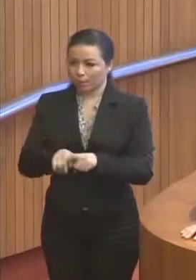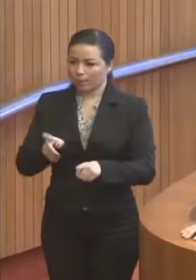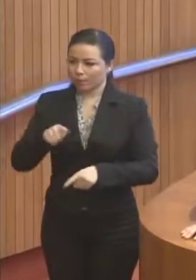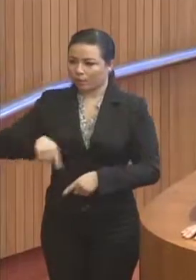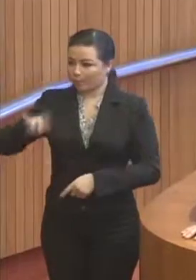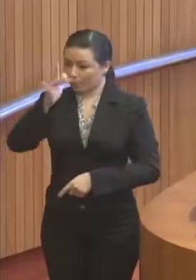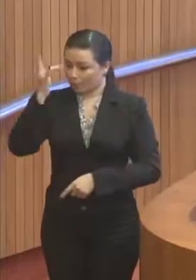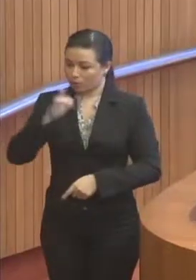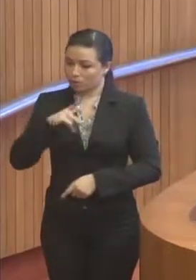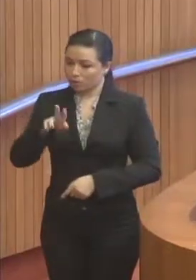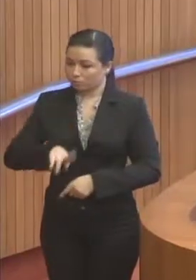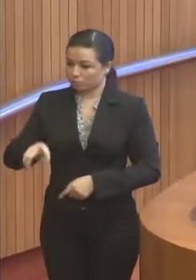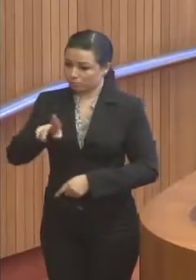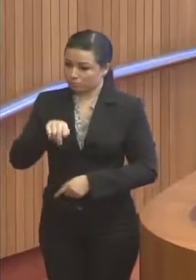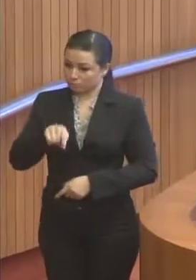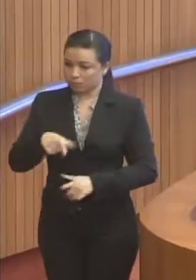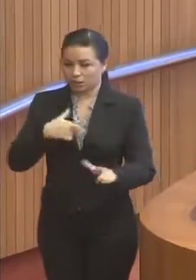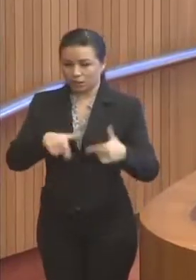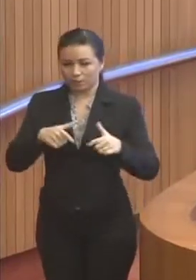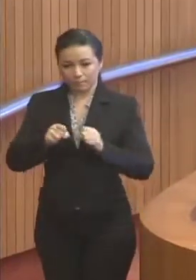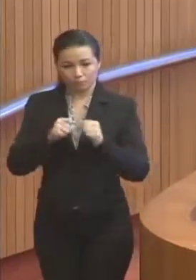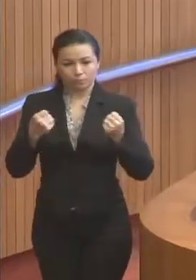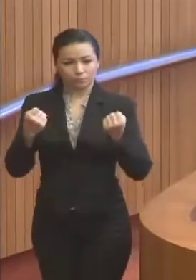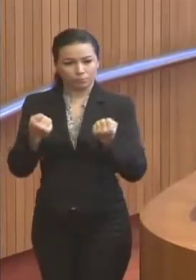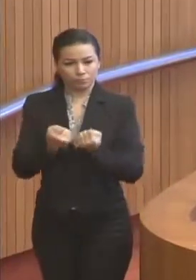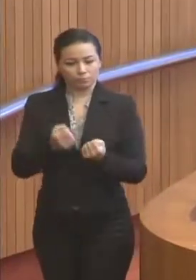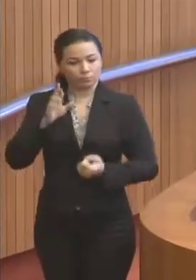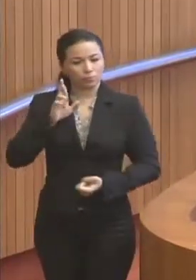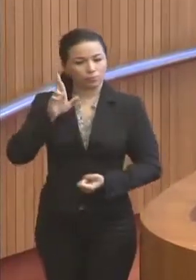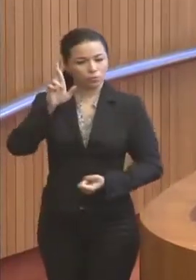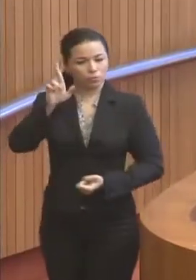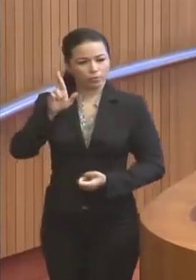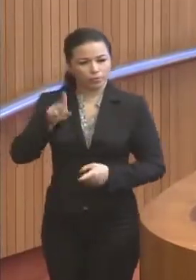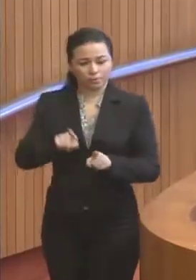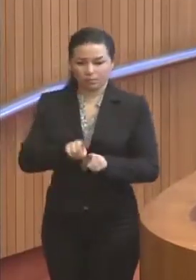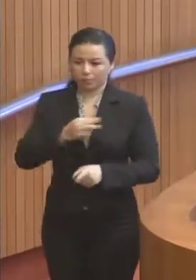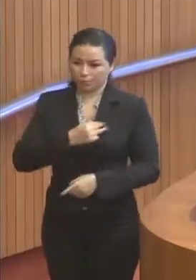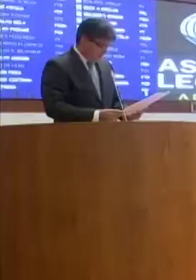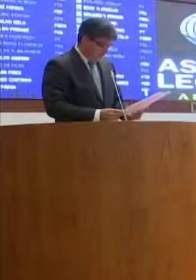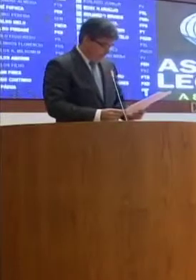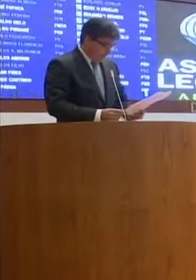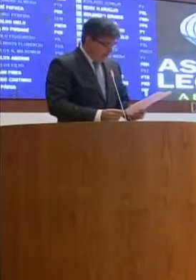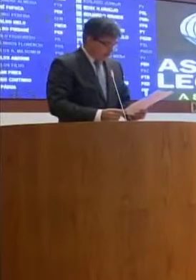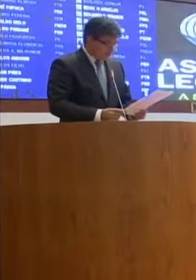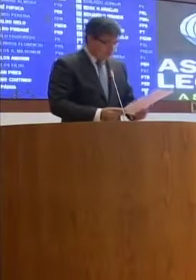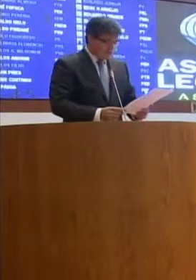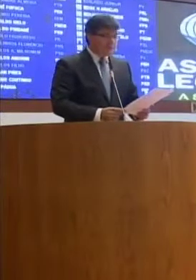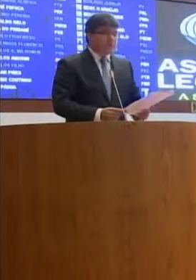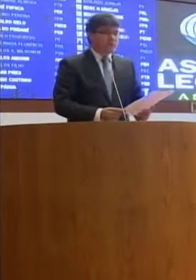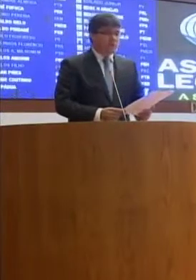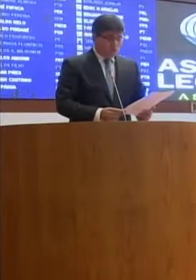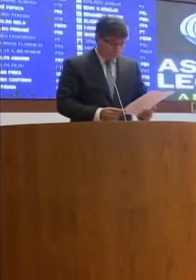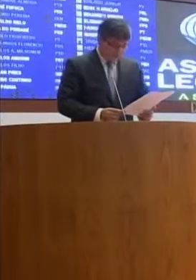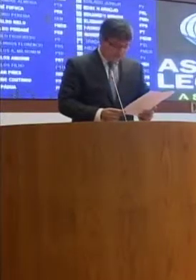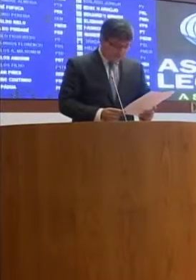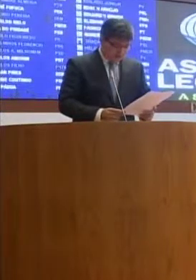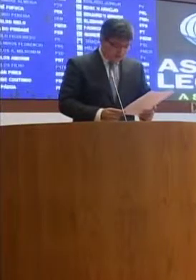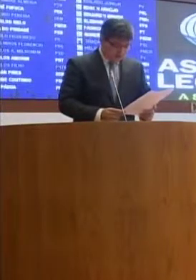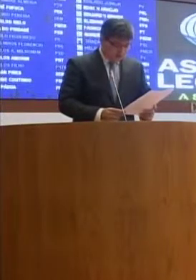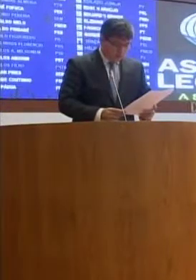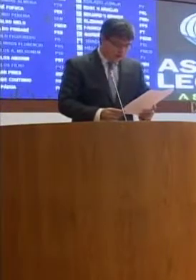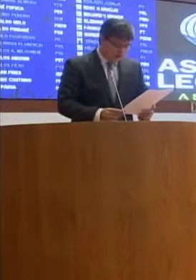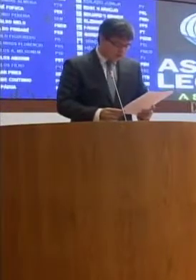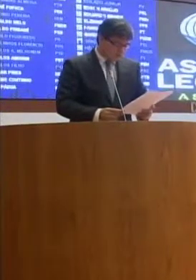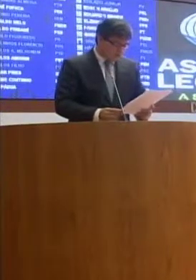usuários, trabalhadores sociais, gestores e Ministério Público. As famílias precisam conhecer